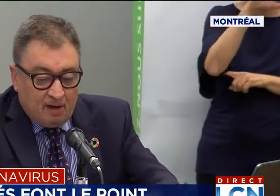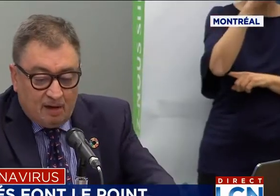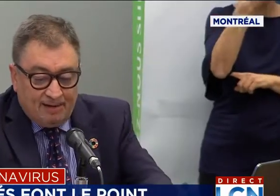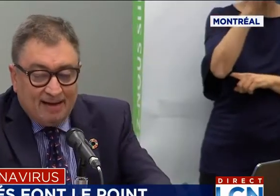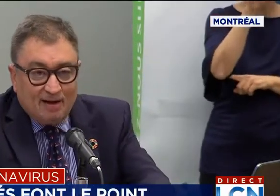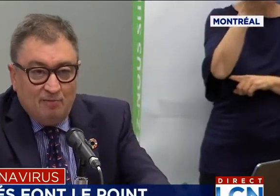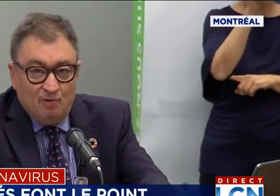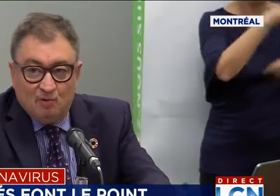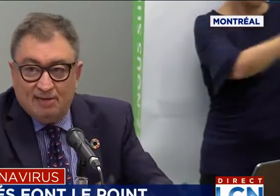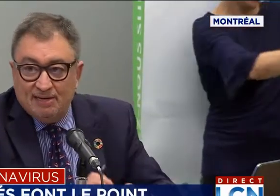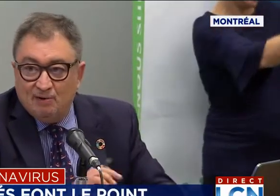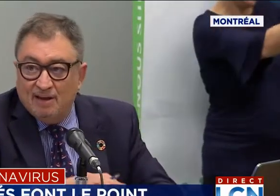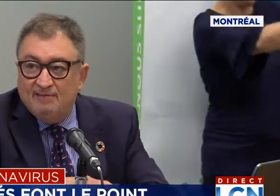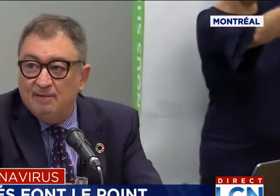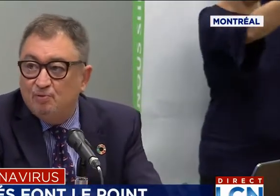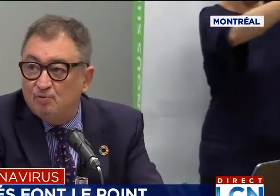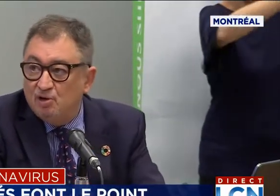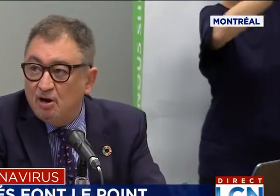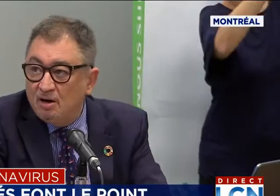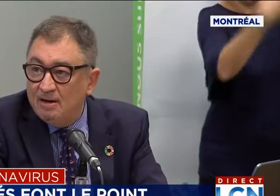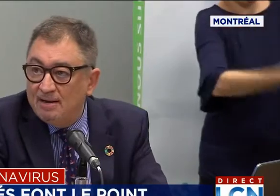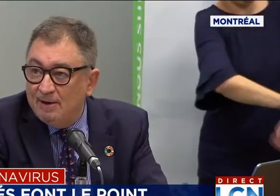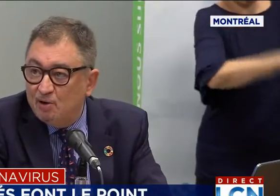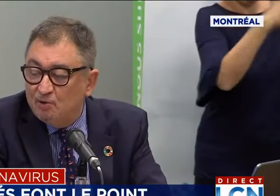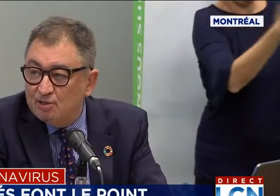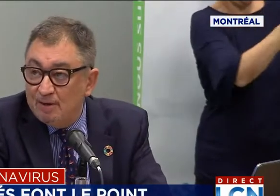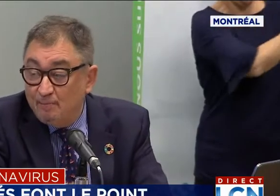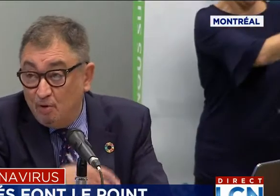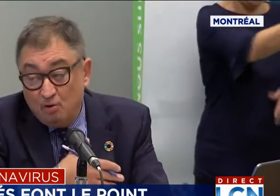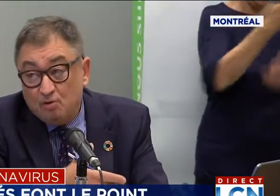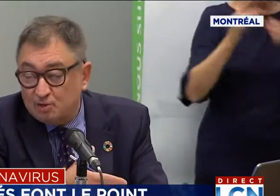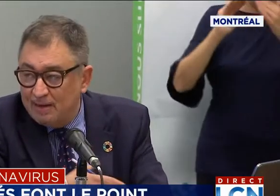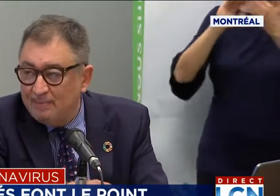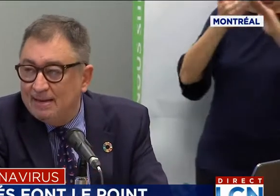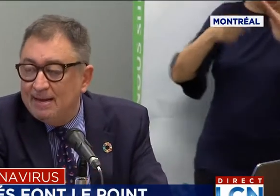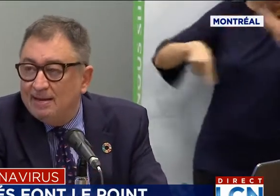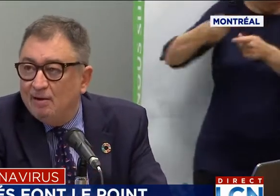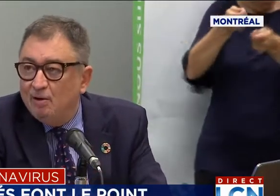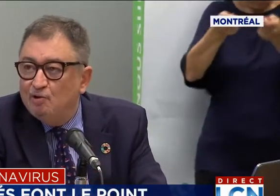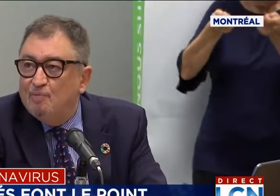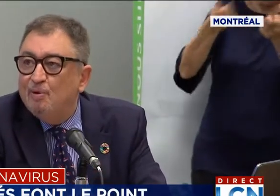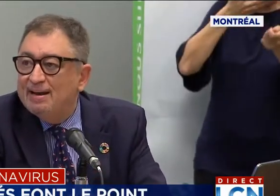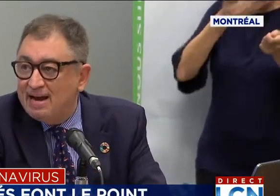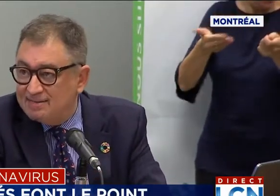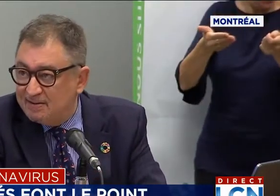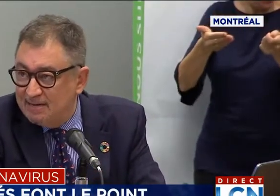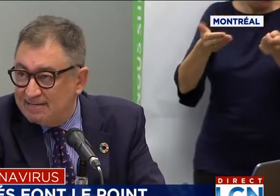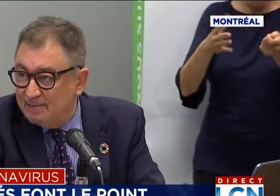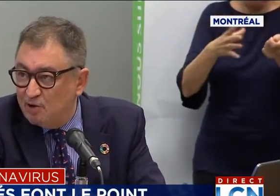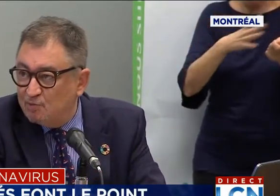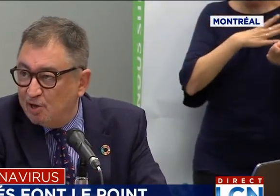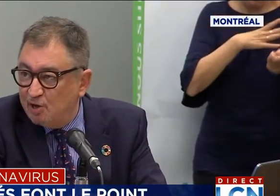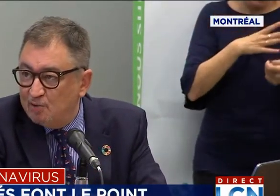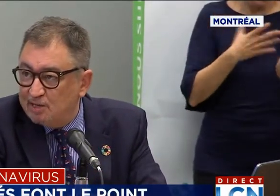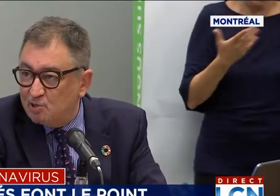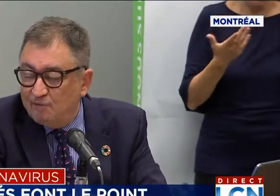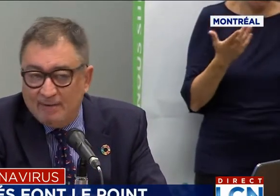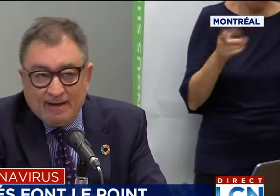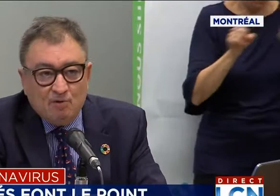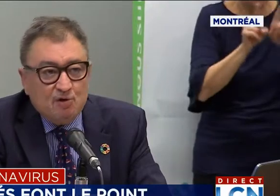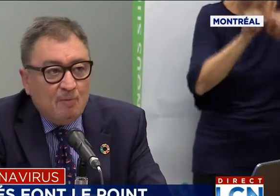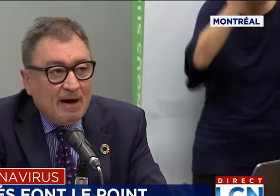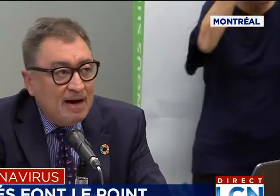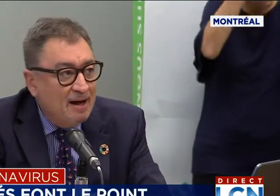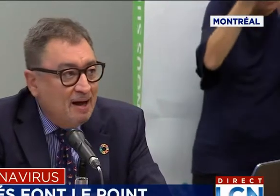contre, dans la communauté, on a évité beaucoup de cas et malheureusement, pas heureusement, mais on ne peut pas les quantifier nécessairement le nombre de cas qui ont été